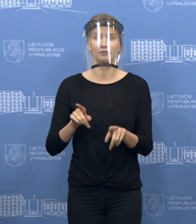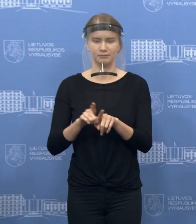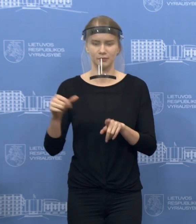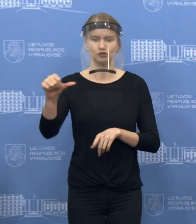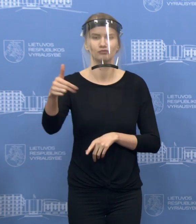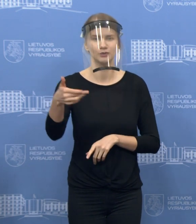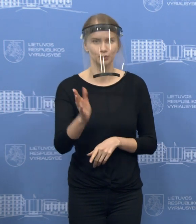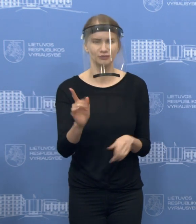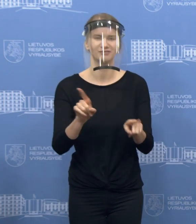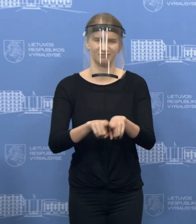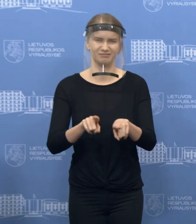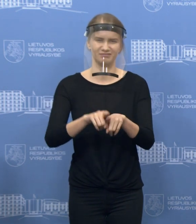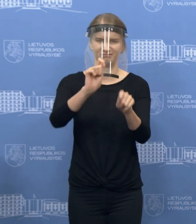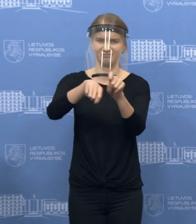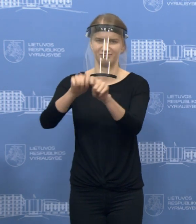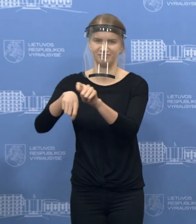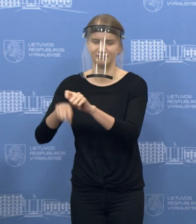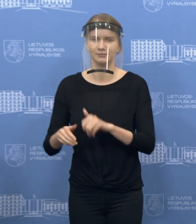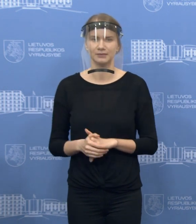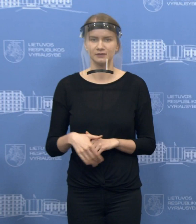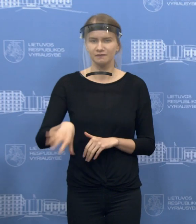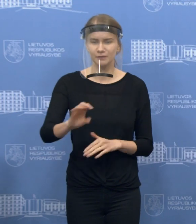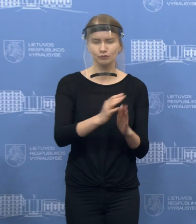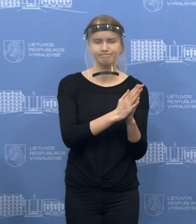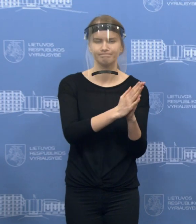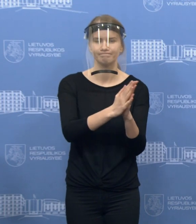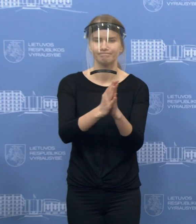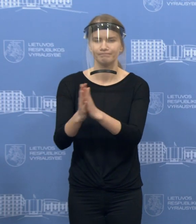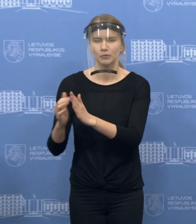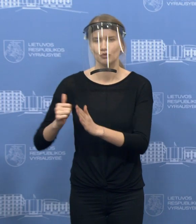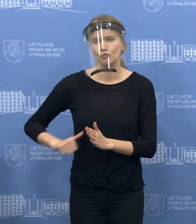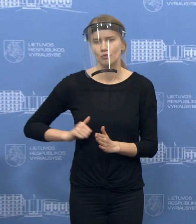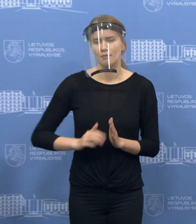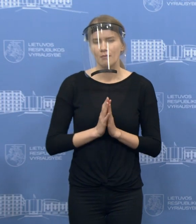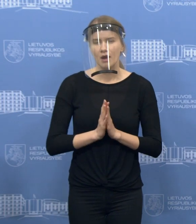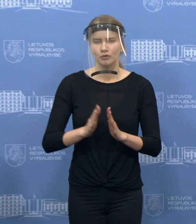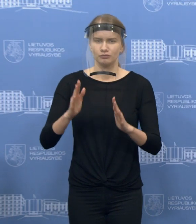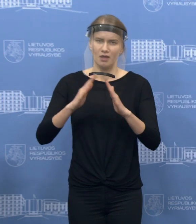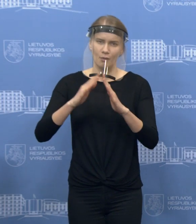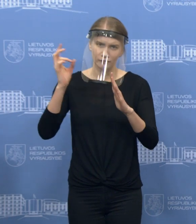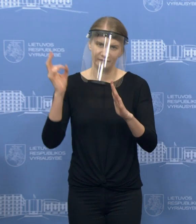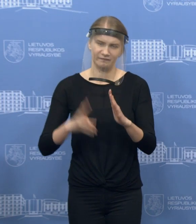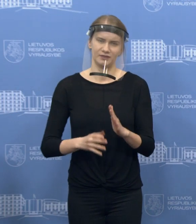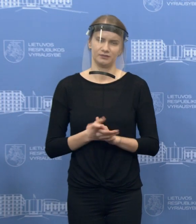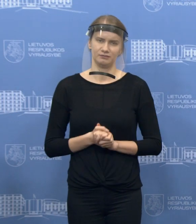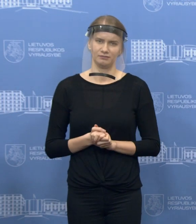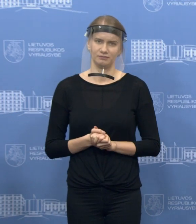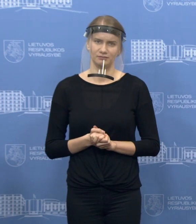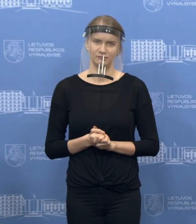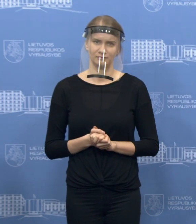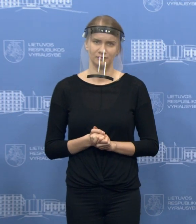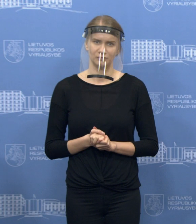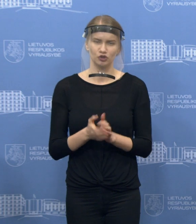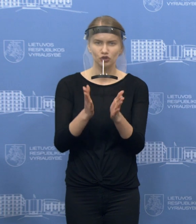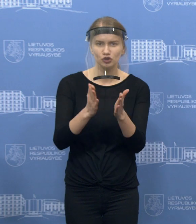mūsų apeliavimas į visuomenį ir mūsų prašymas maksimaliai lygti namuose. Ne visa šeima